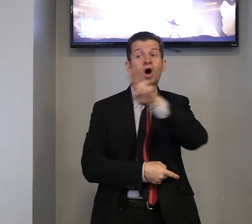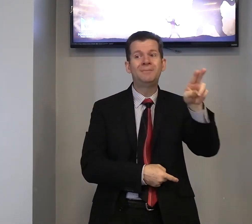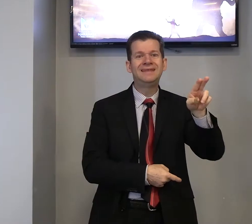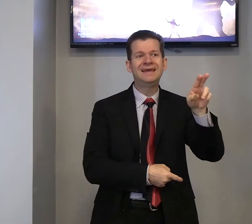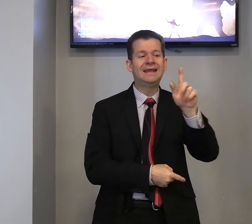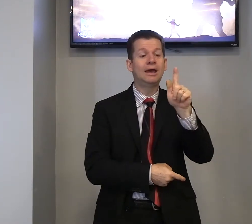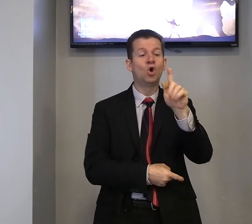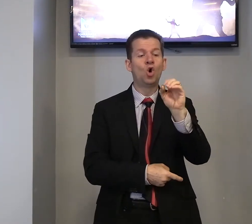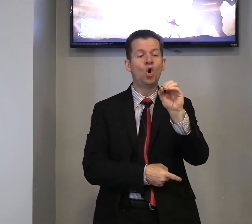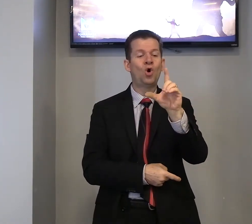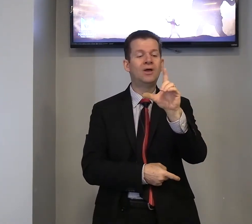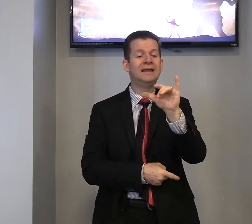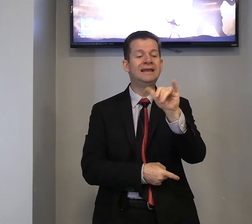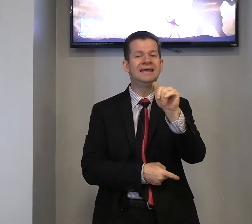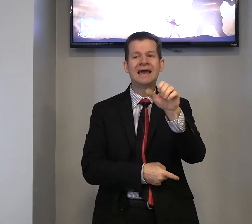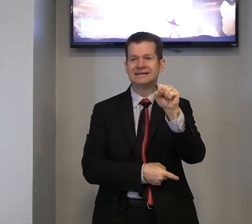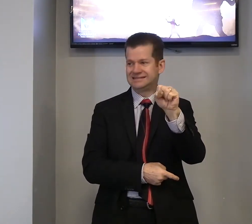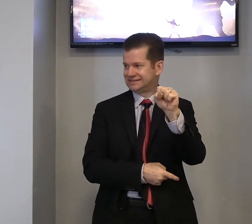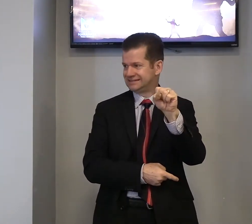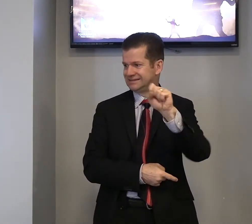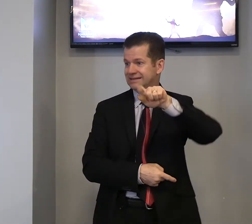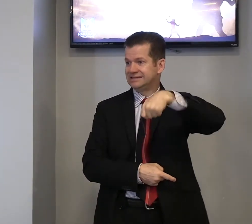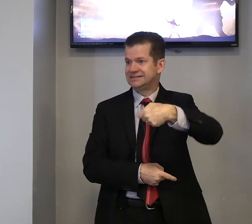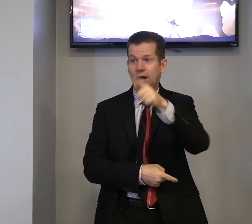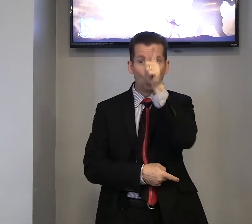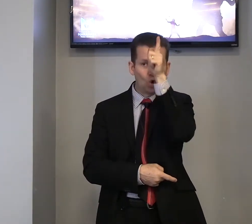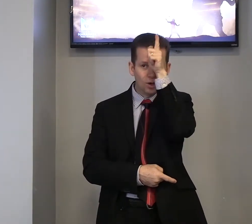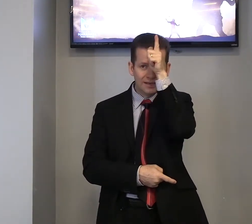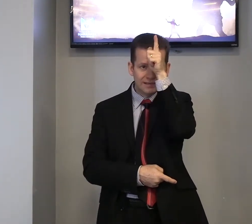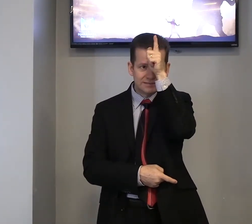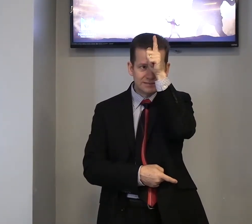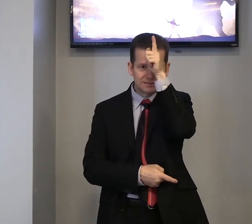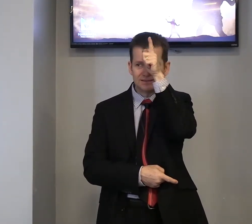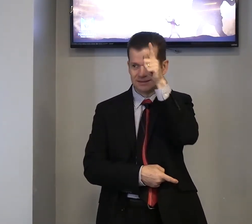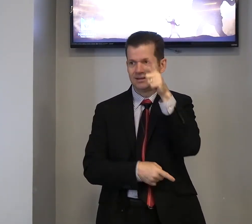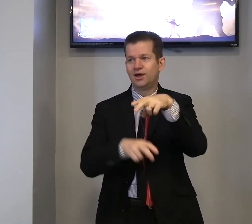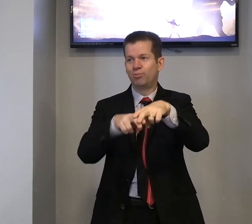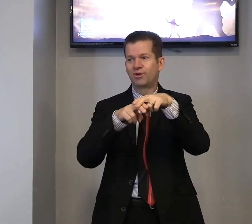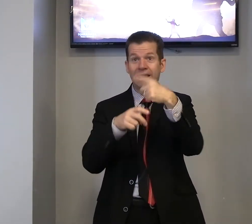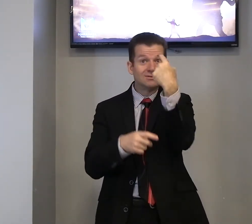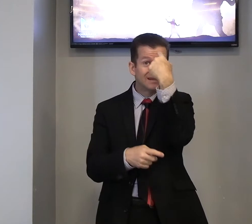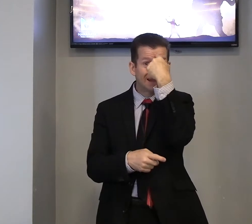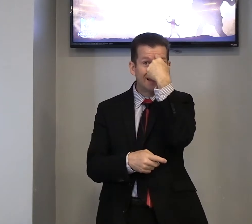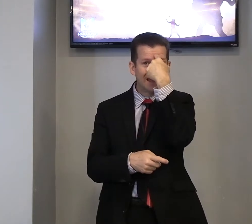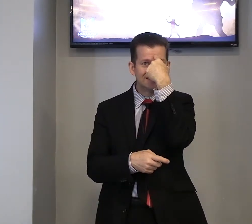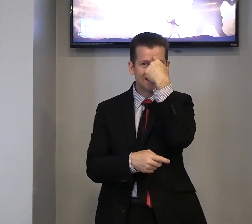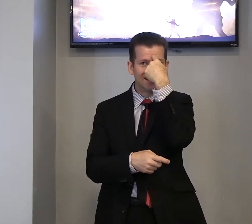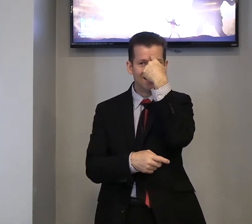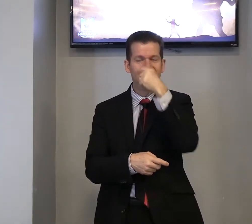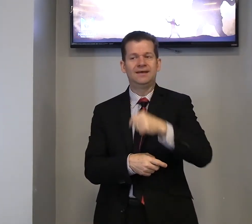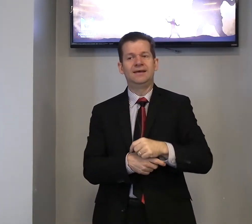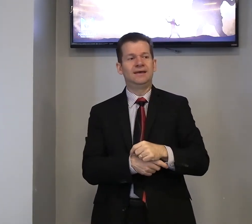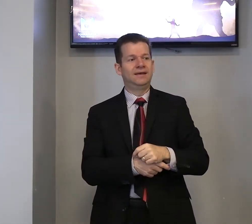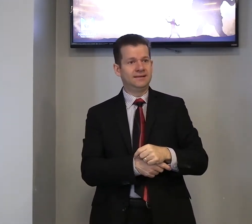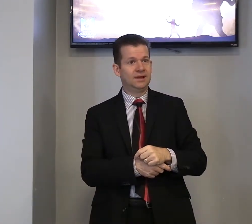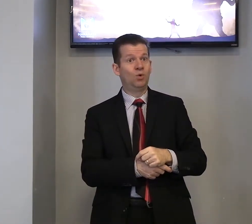o nome dele, Golias, sinal, Golias, por causa da testa, não é? Então,